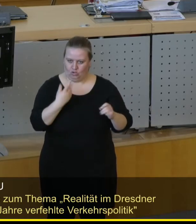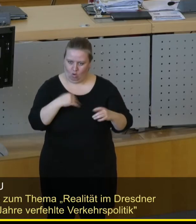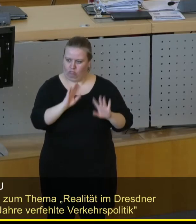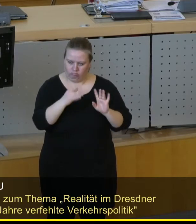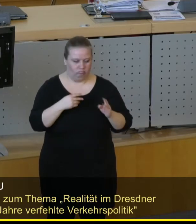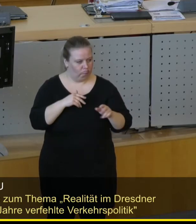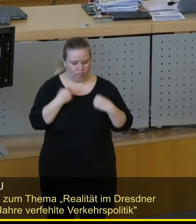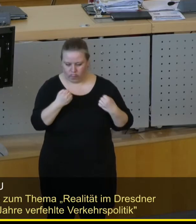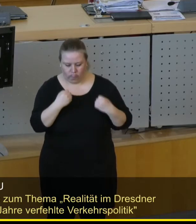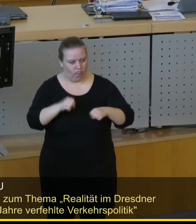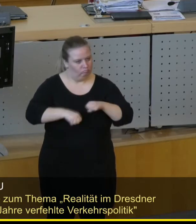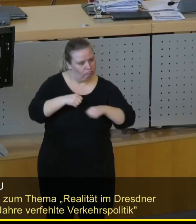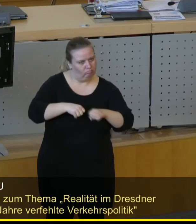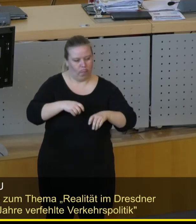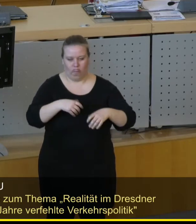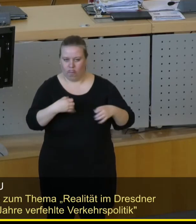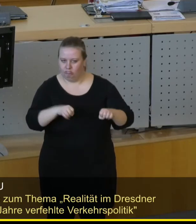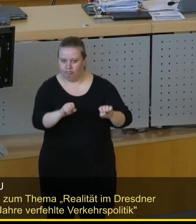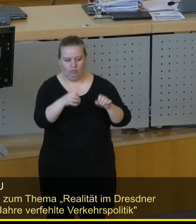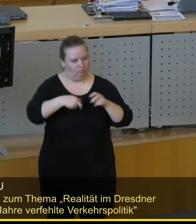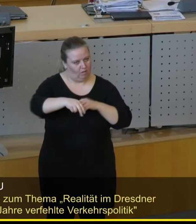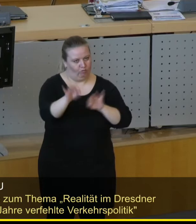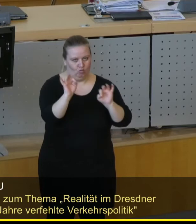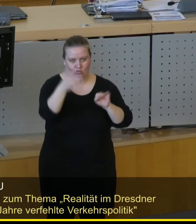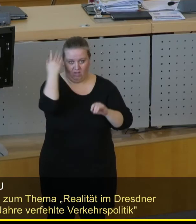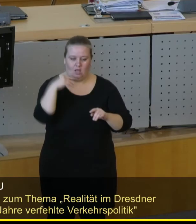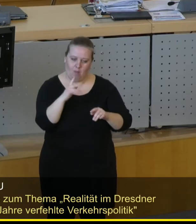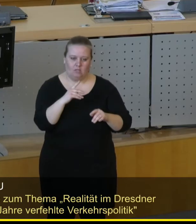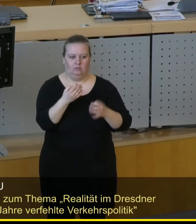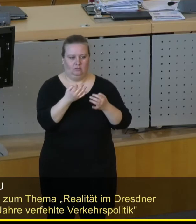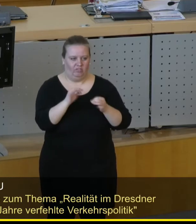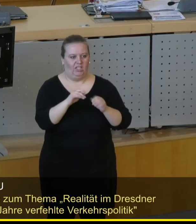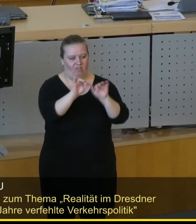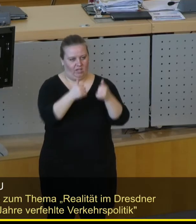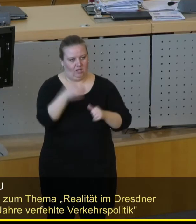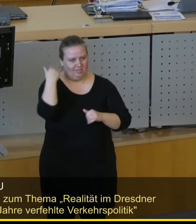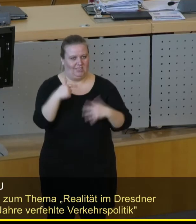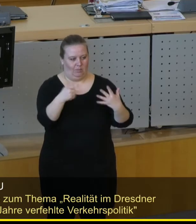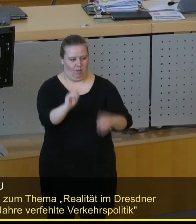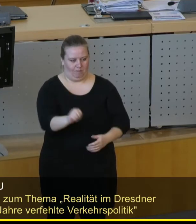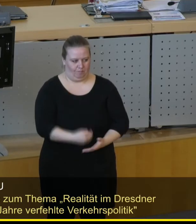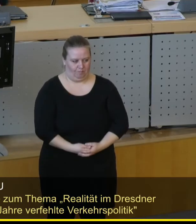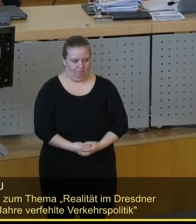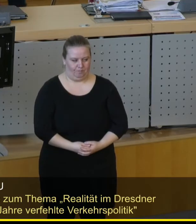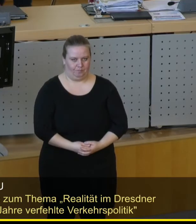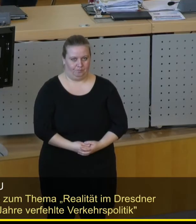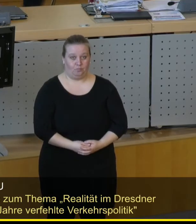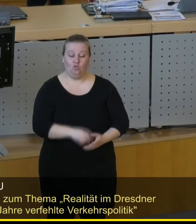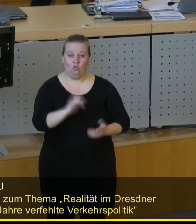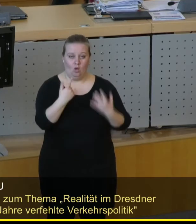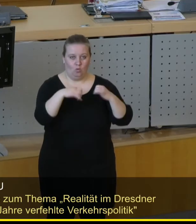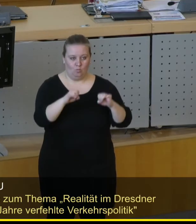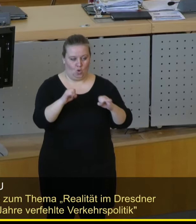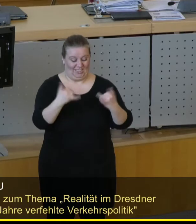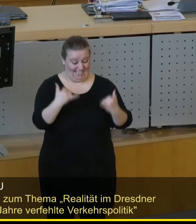Verhältnisse geboten hätte mit unserer damaligen Vorzugsvariante 7M. Und wir hätten vor allen Dingen diesen